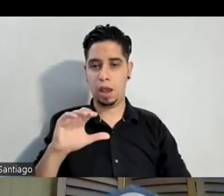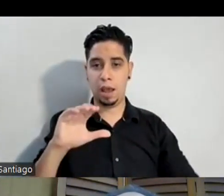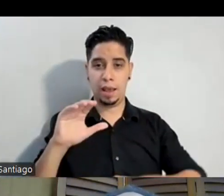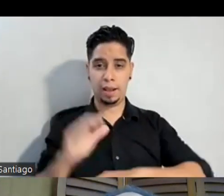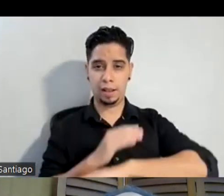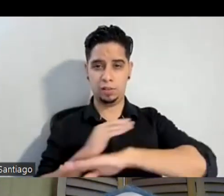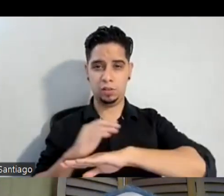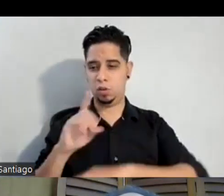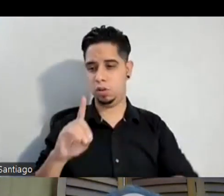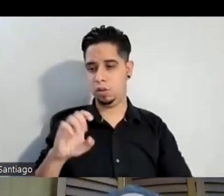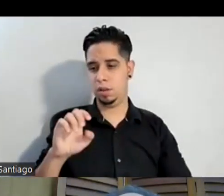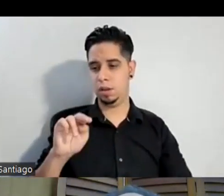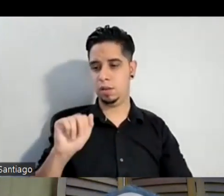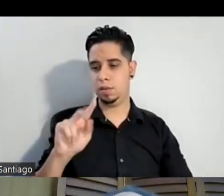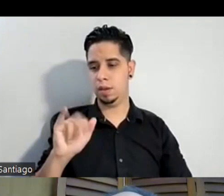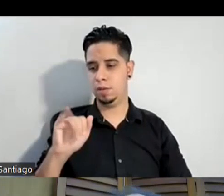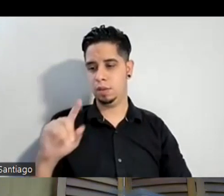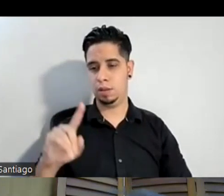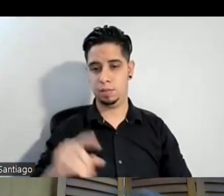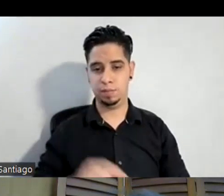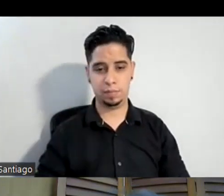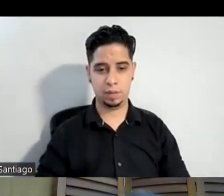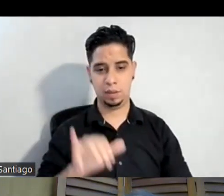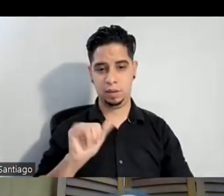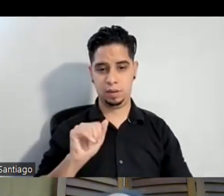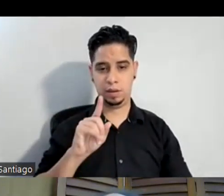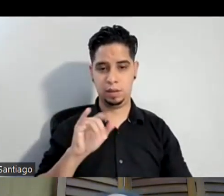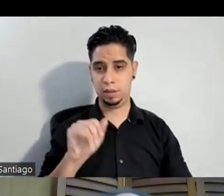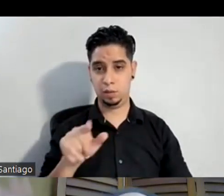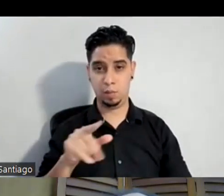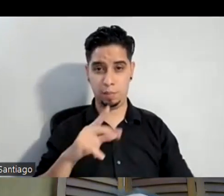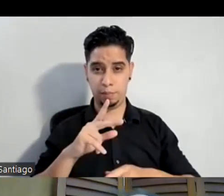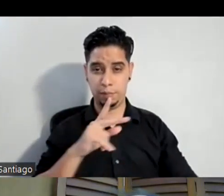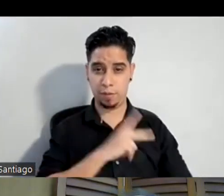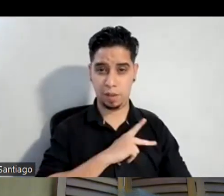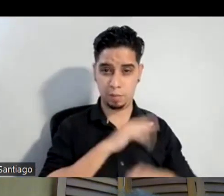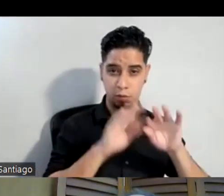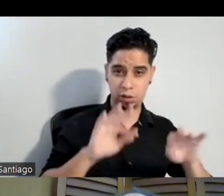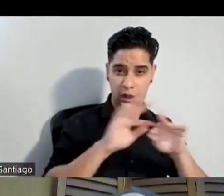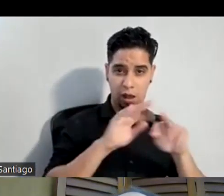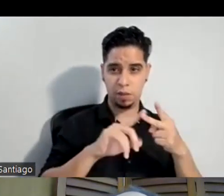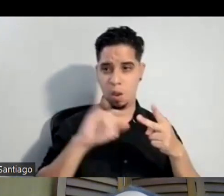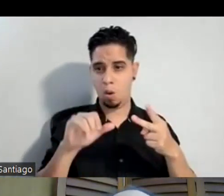hace un personaje importante José Pelo también Karen Maraulio Castillo